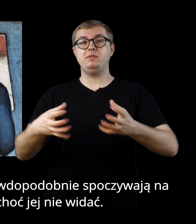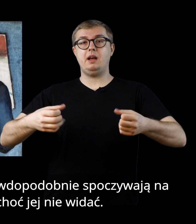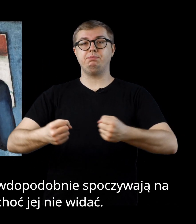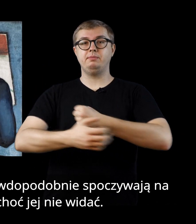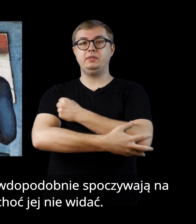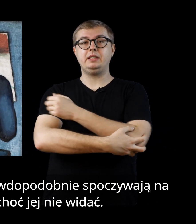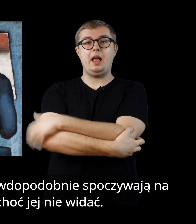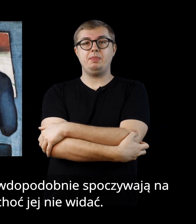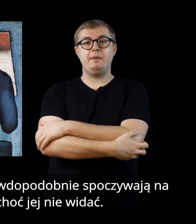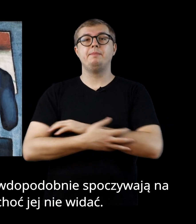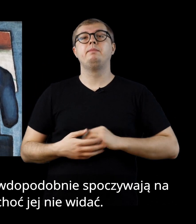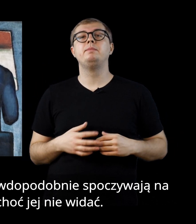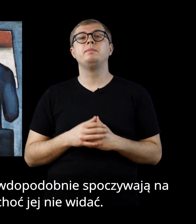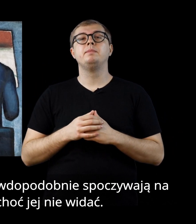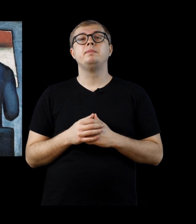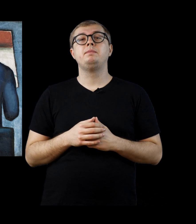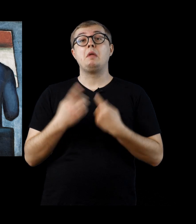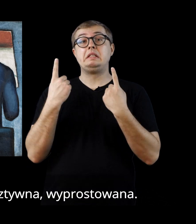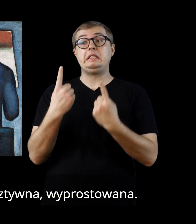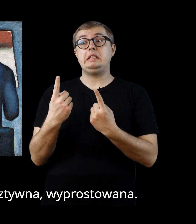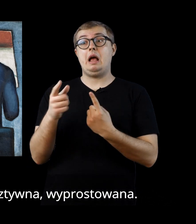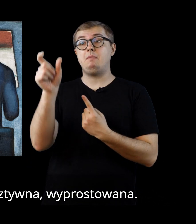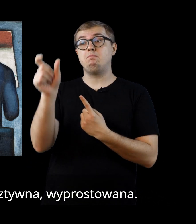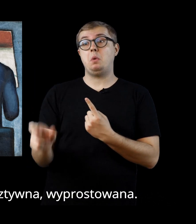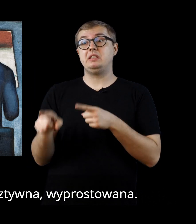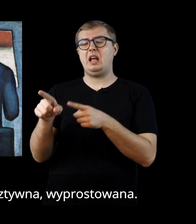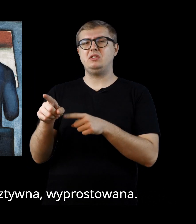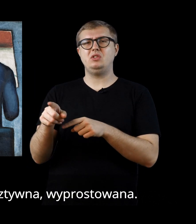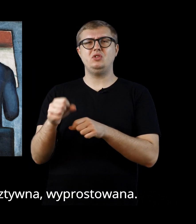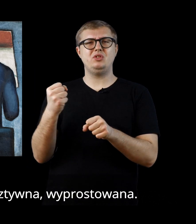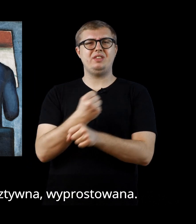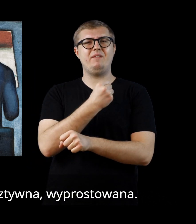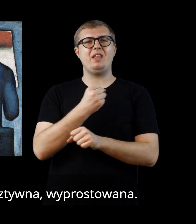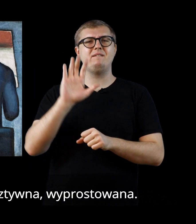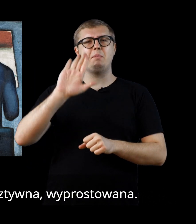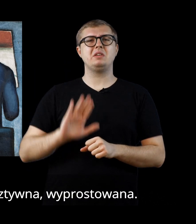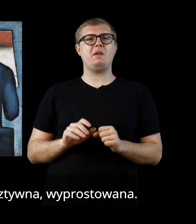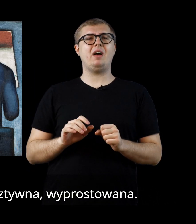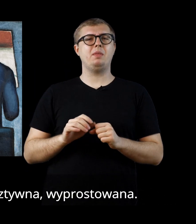kierownicy, choć jej nie widać. Sama postać jest sztywna, wyprostowana.